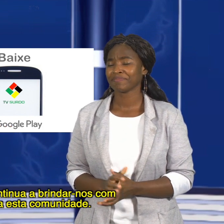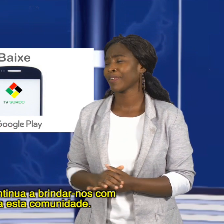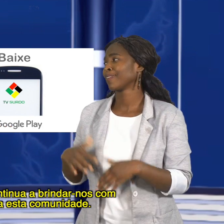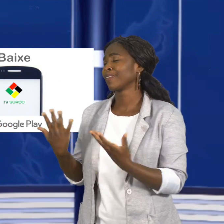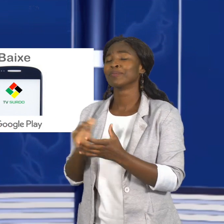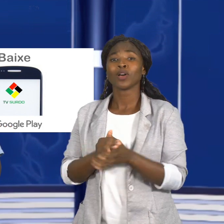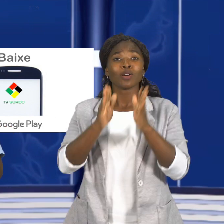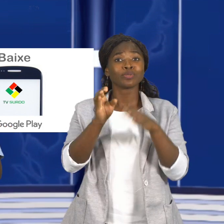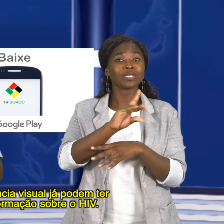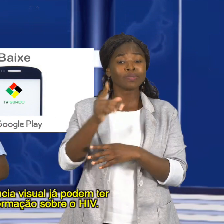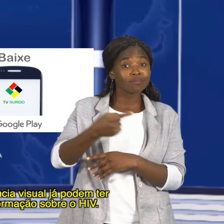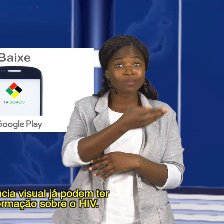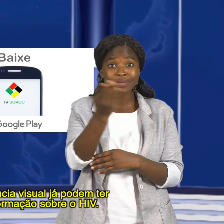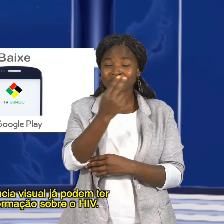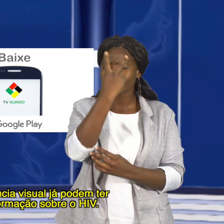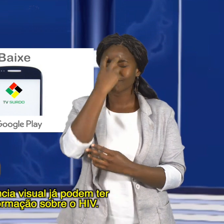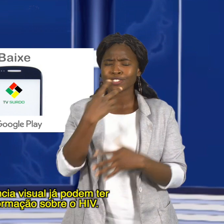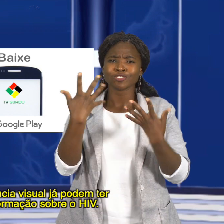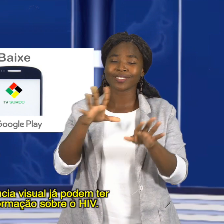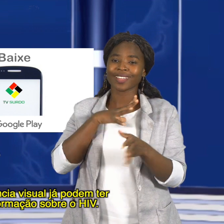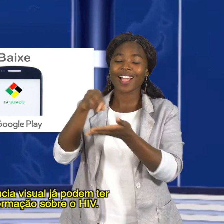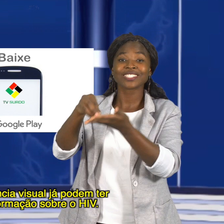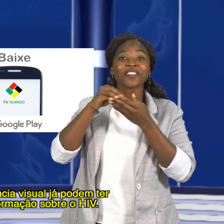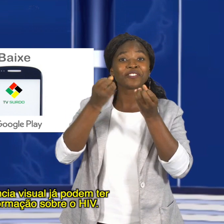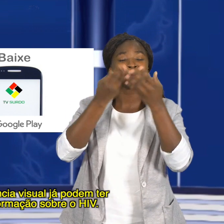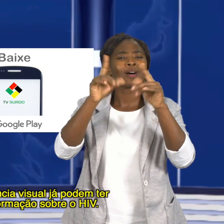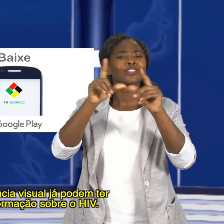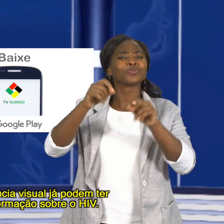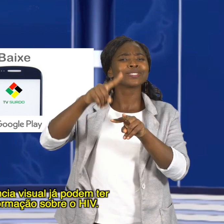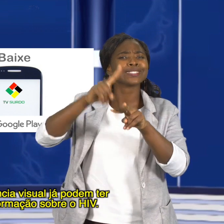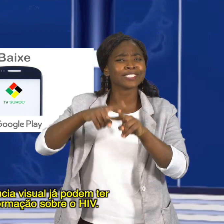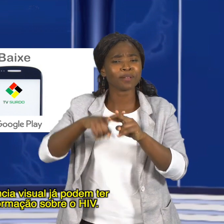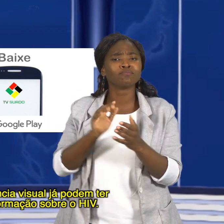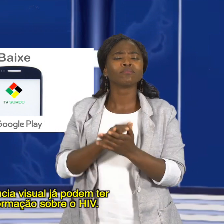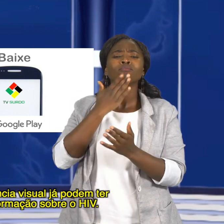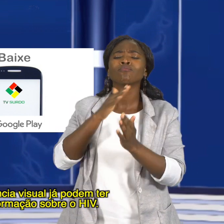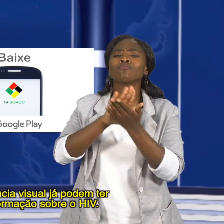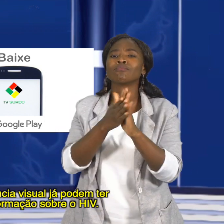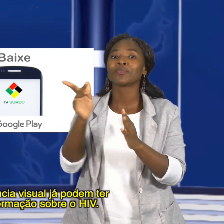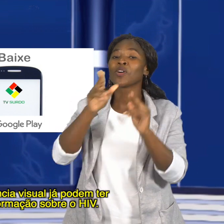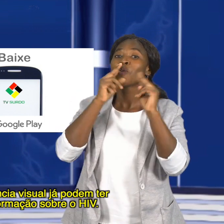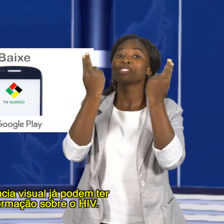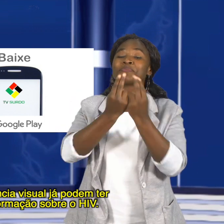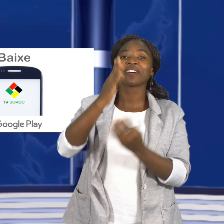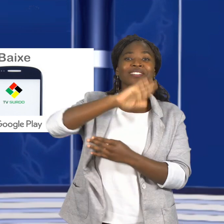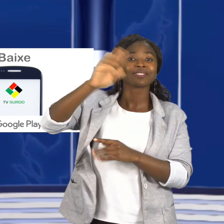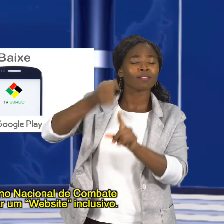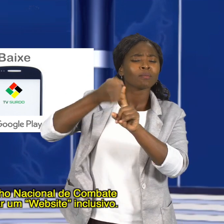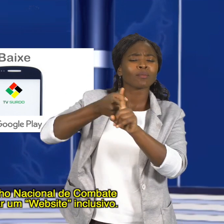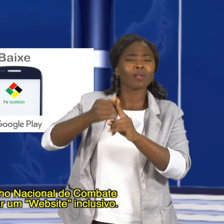comunidade. Pessoas com deficiência visual já podem ter maior acesso a informação sobre o HIV. Para